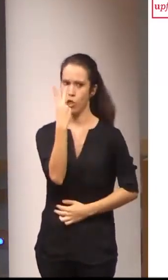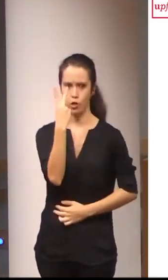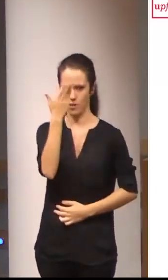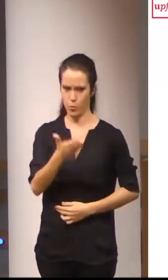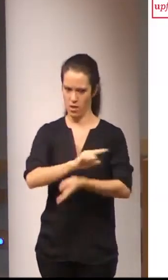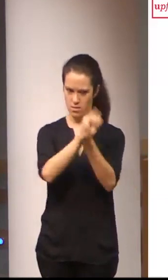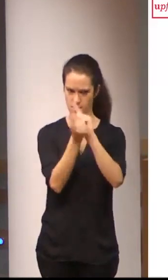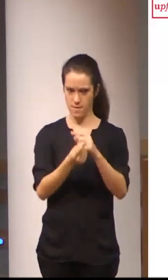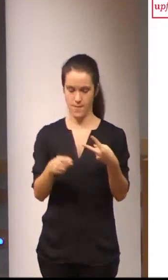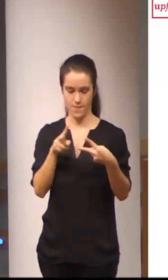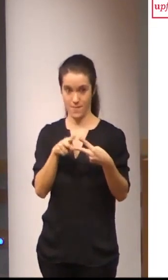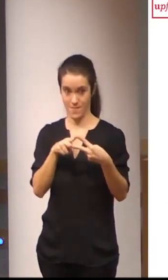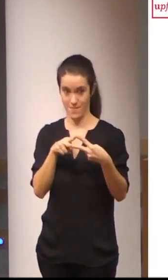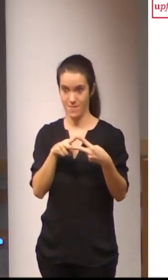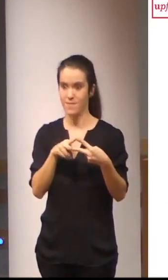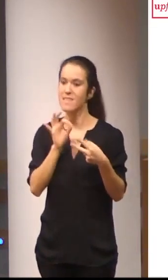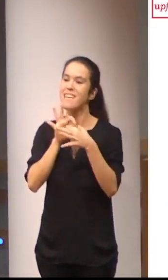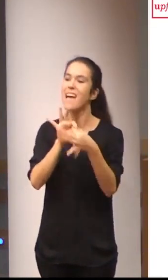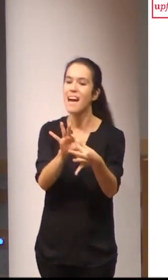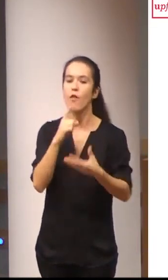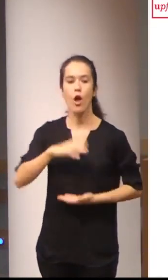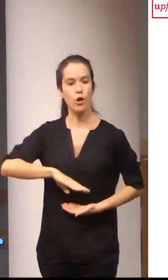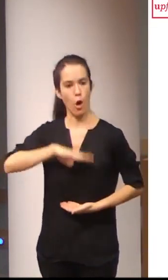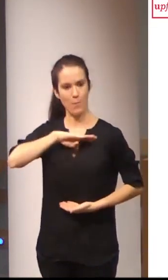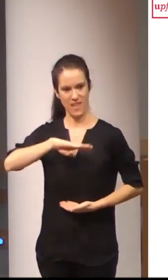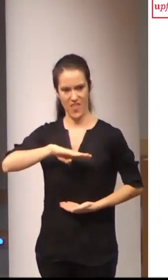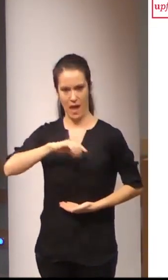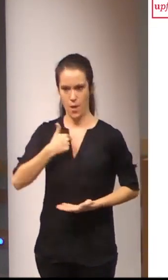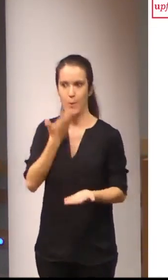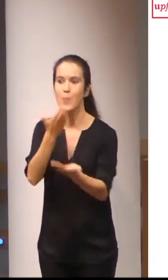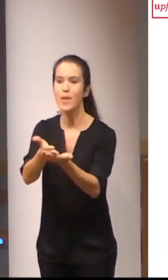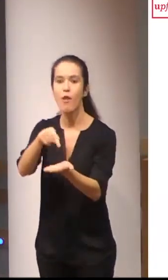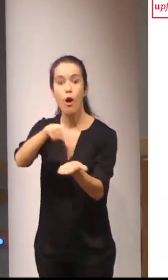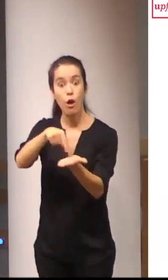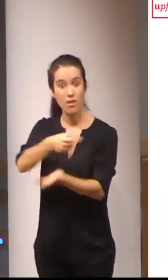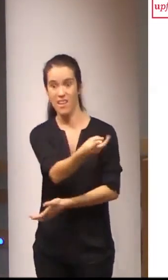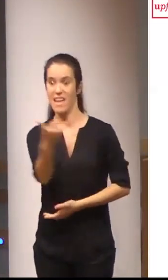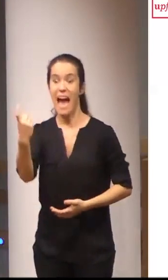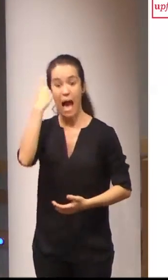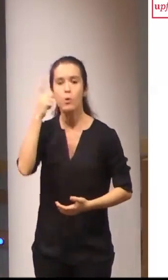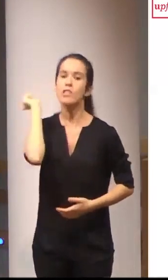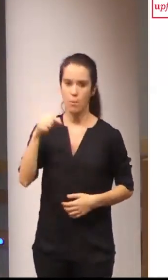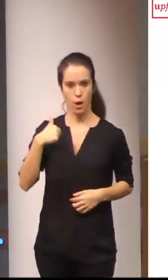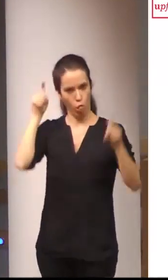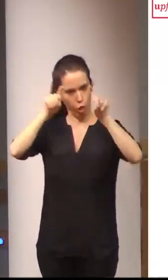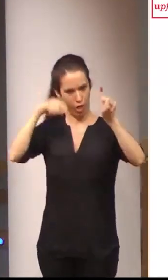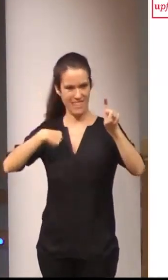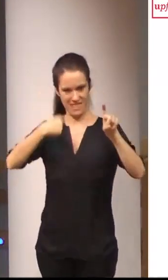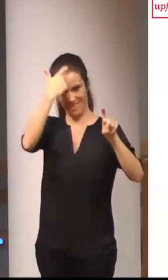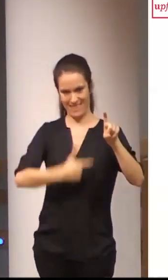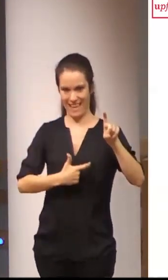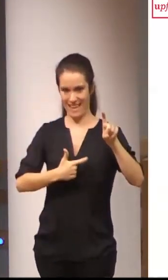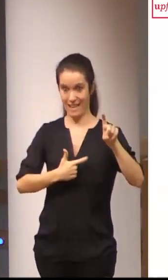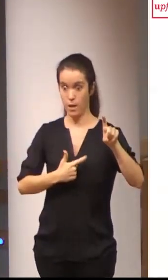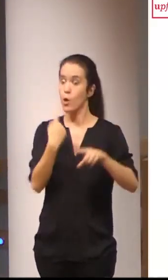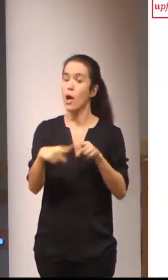dos grandes cambios relacionados con las competencias que pedimos a los estudiantes y a los docentes. Esto es un